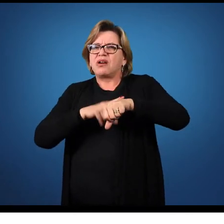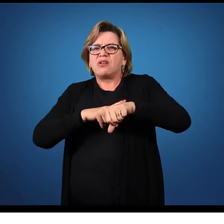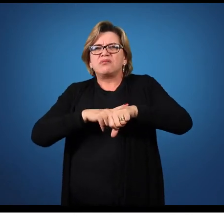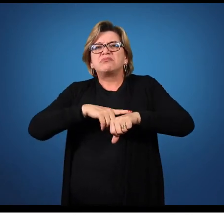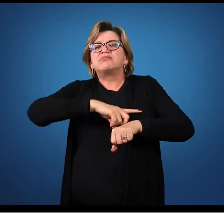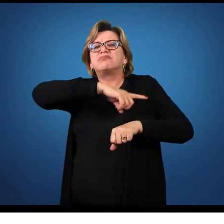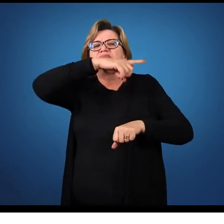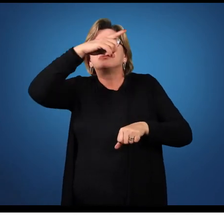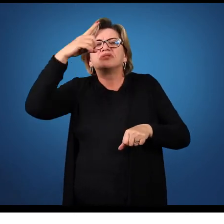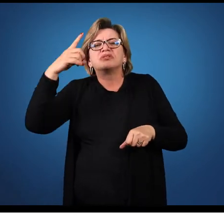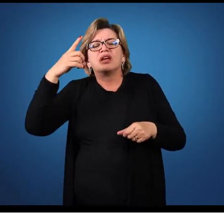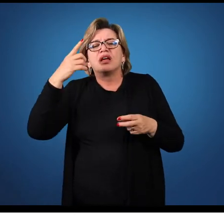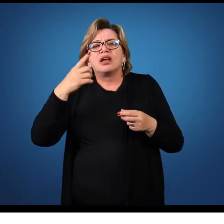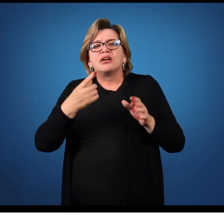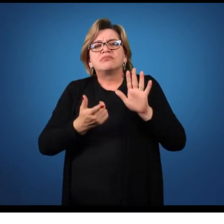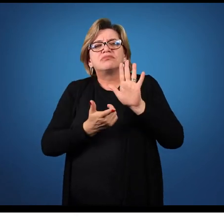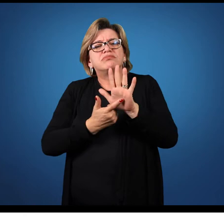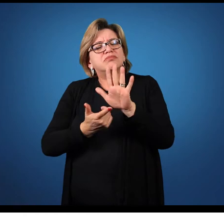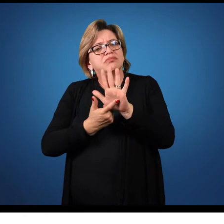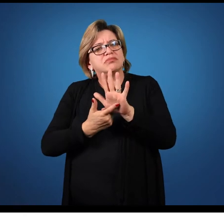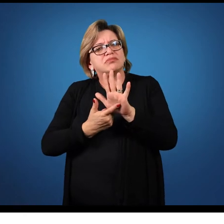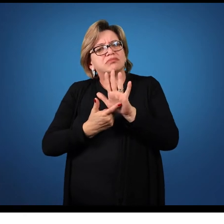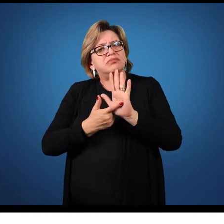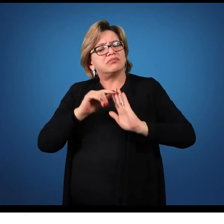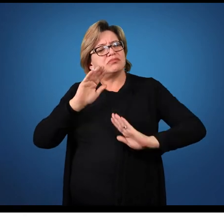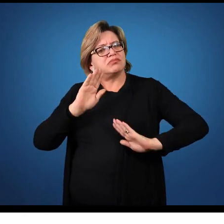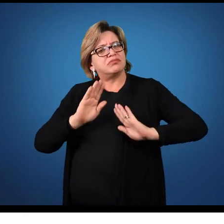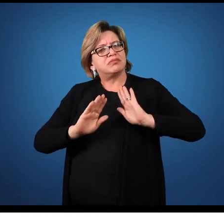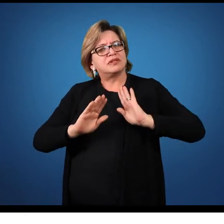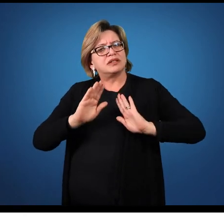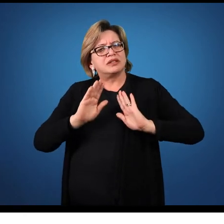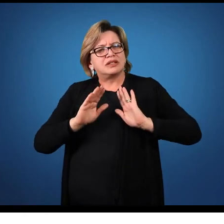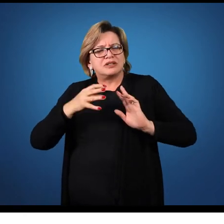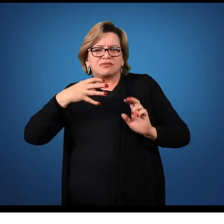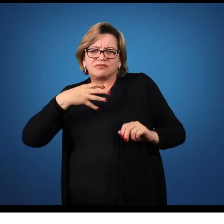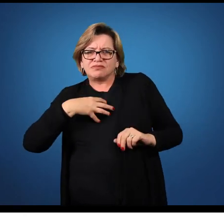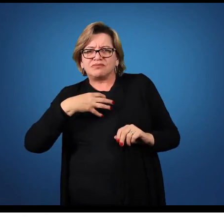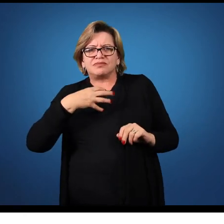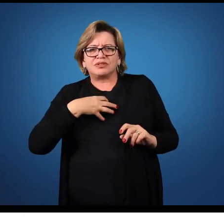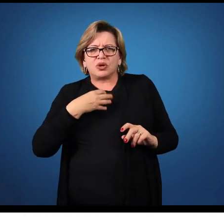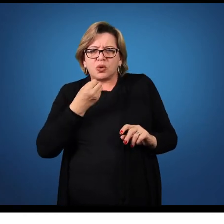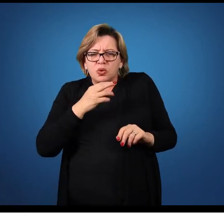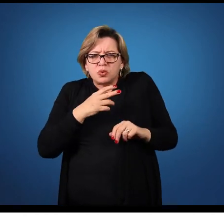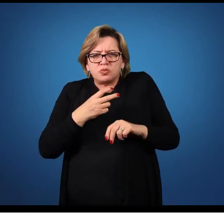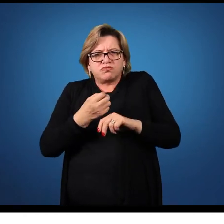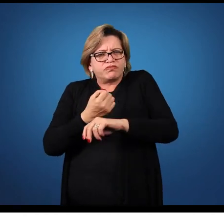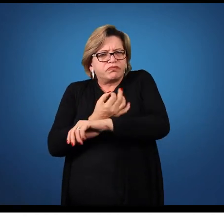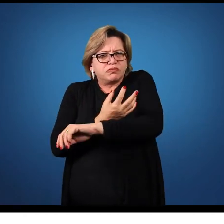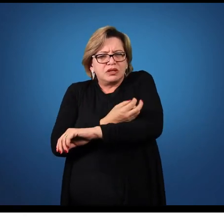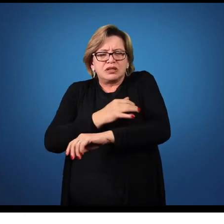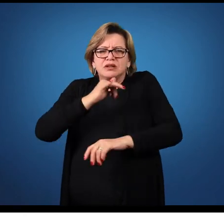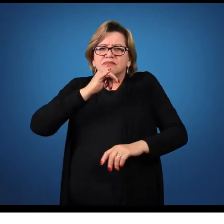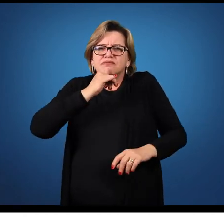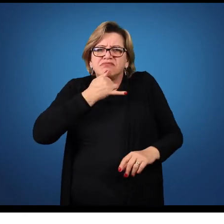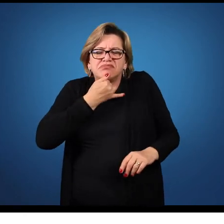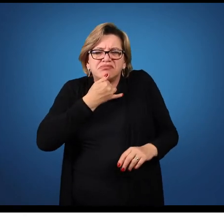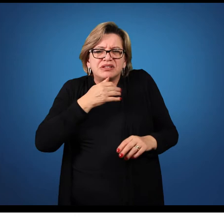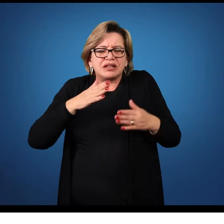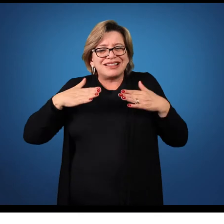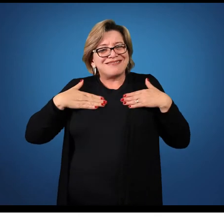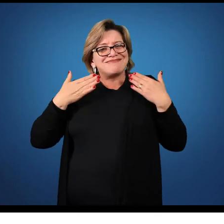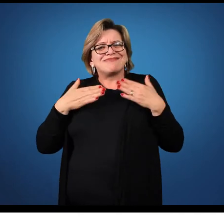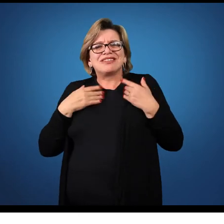dia? Sugerem algum sentimento ou sensação de tristeza, de